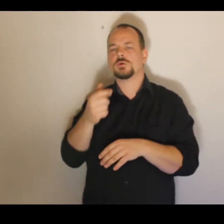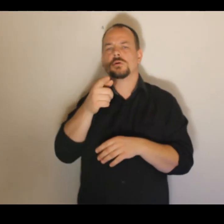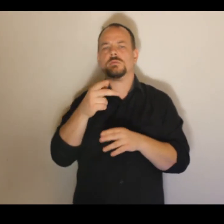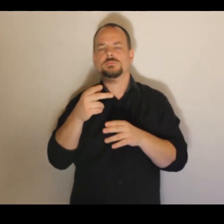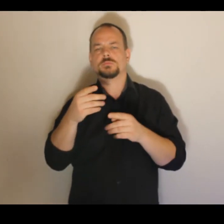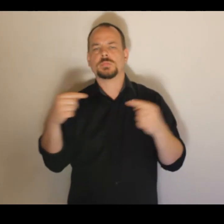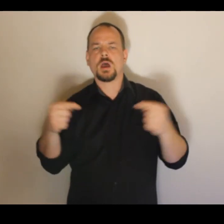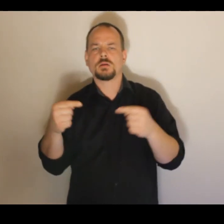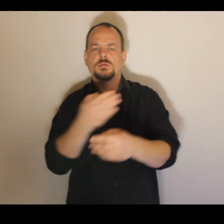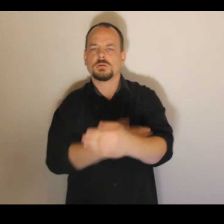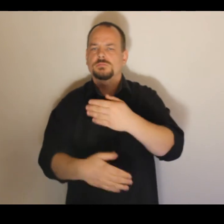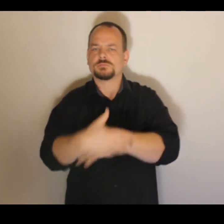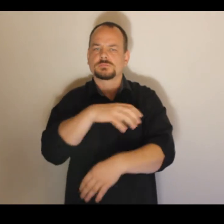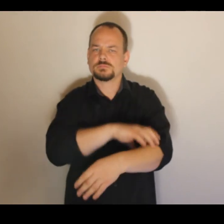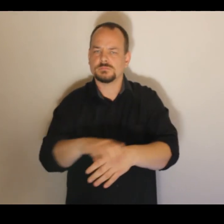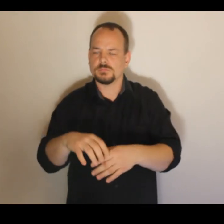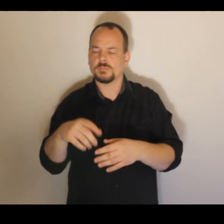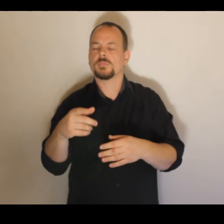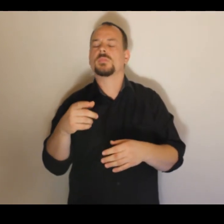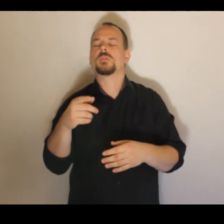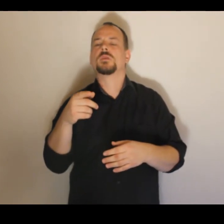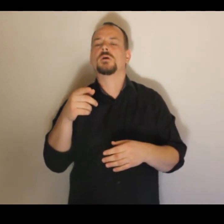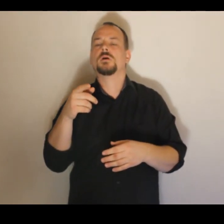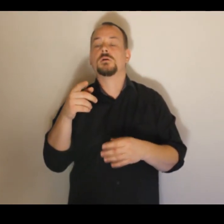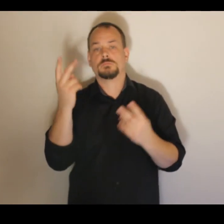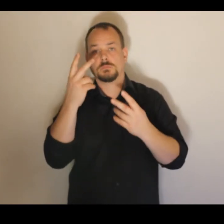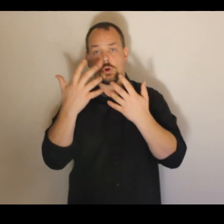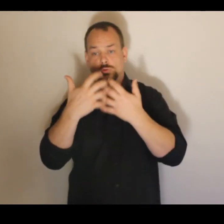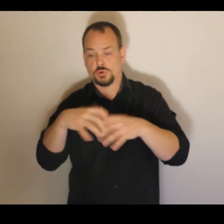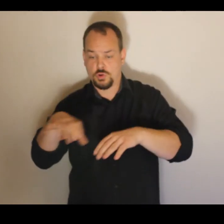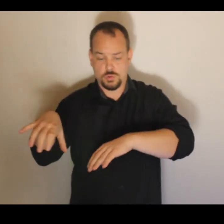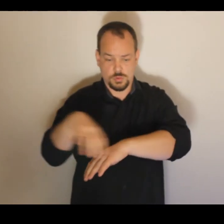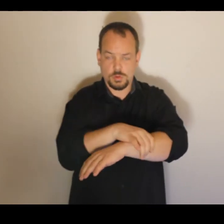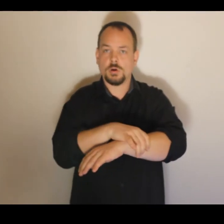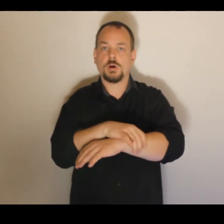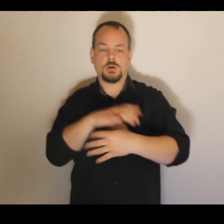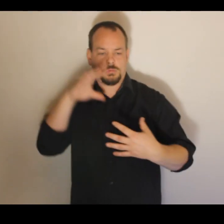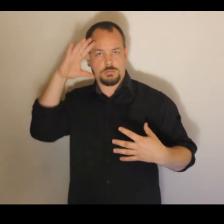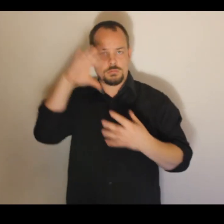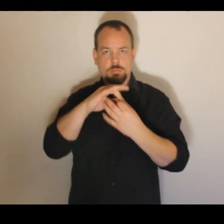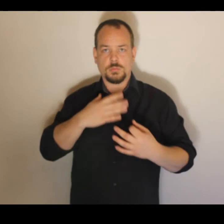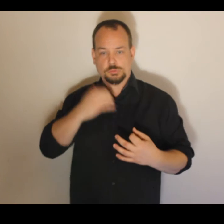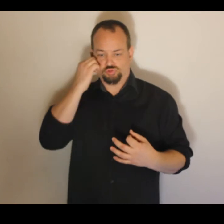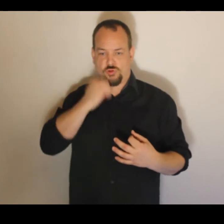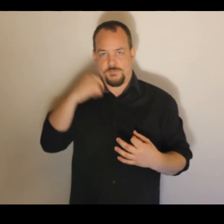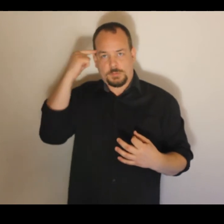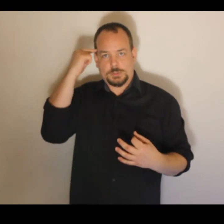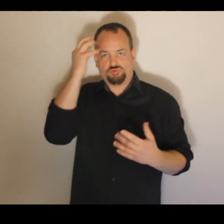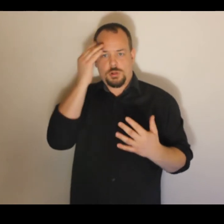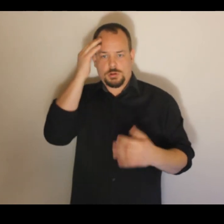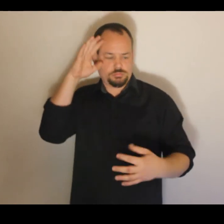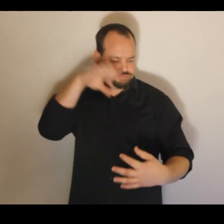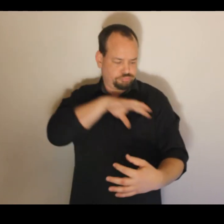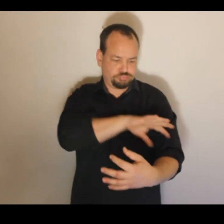systémy, u kterých jsou naplno propojeny oba dva ty řídící systémy. A tedy